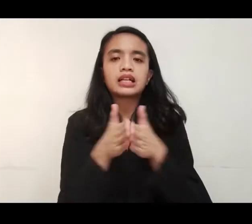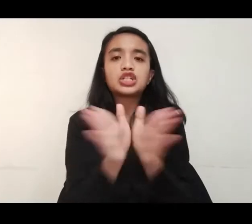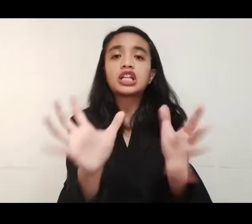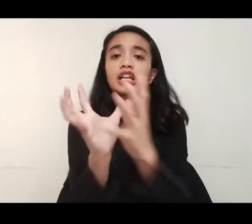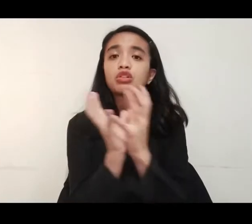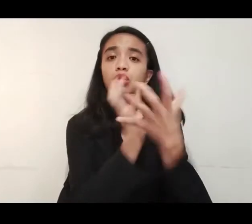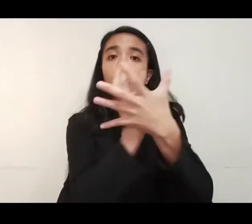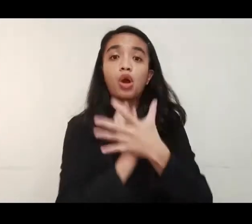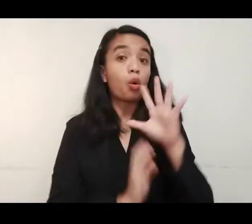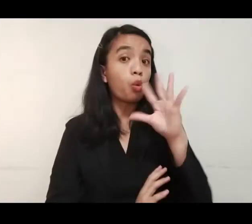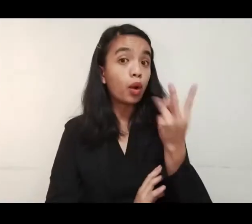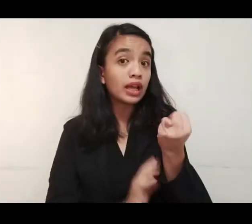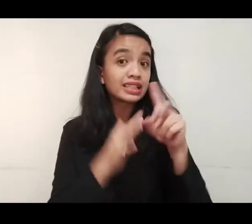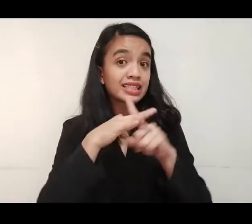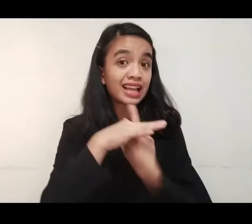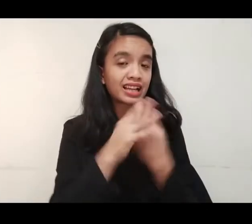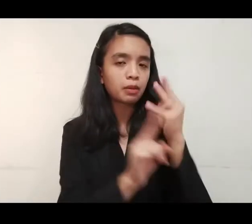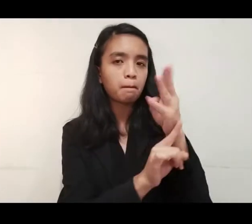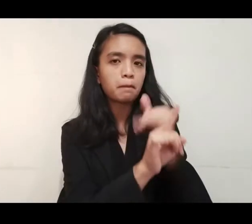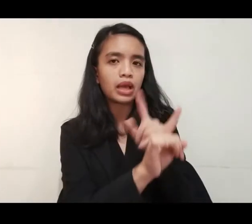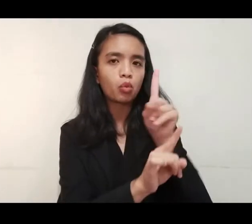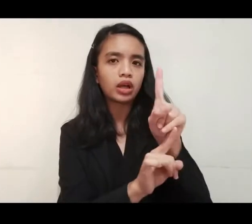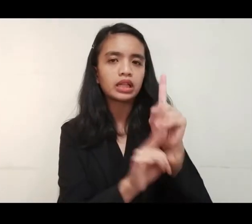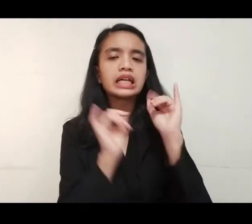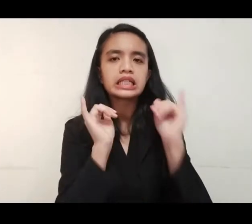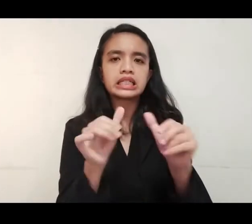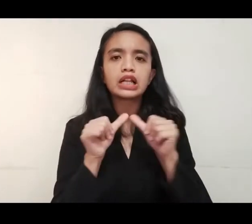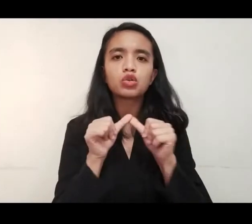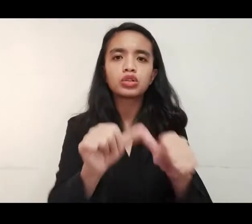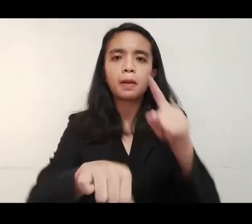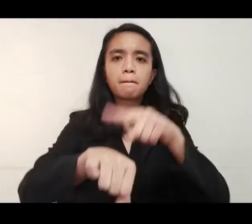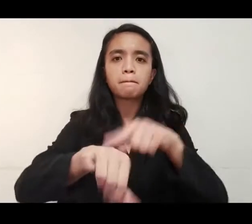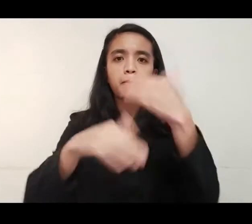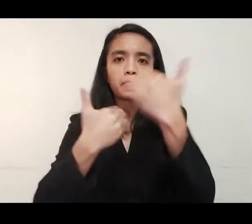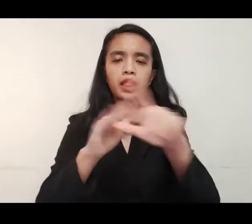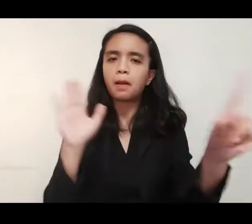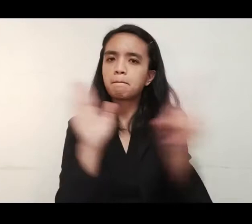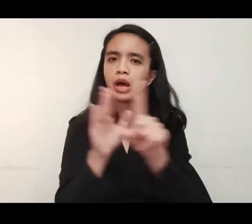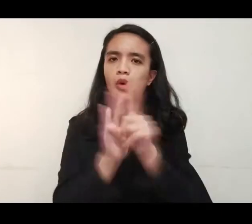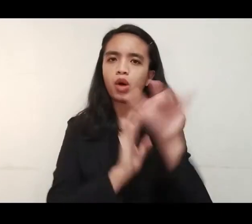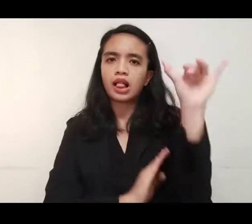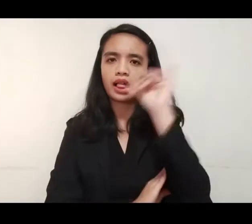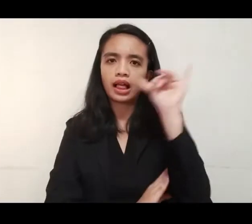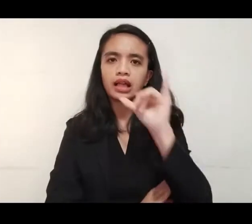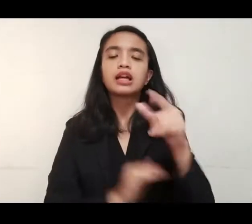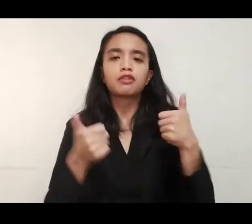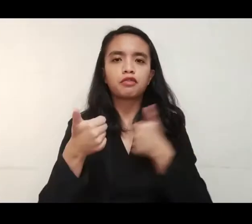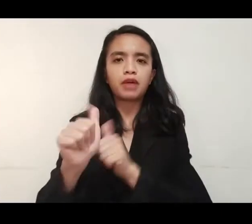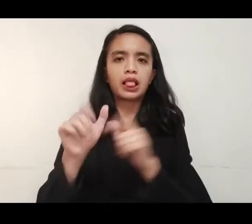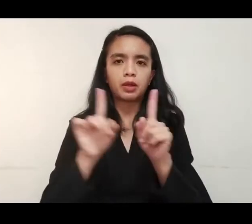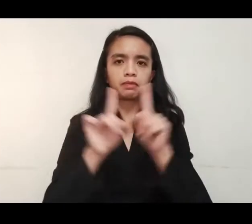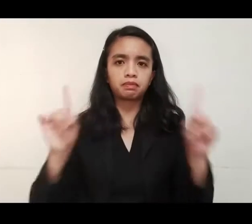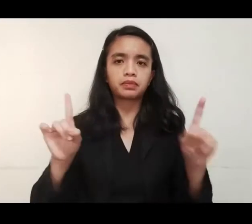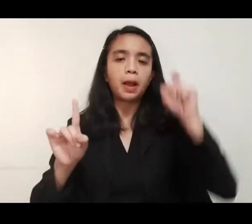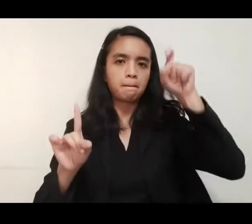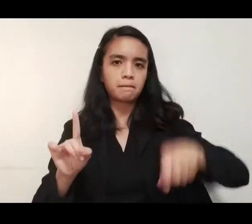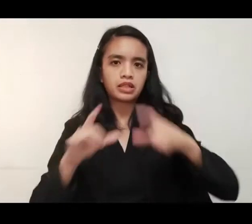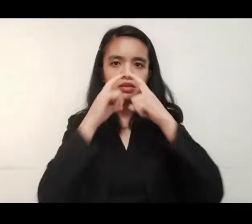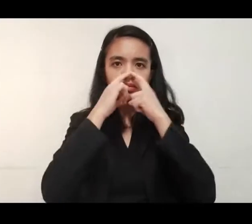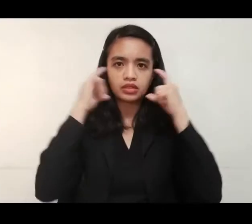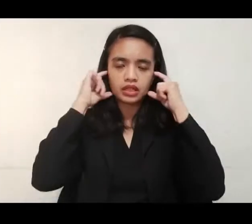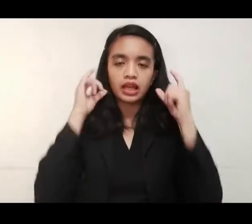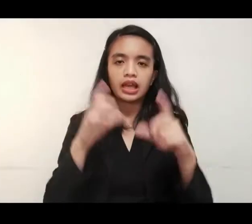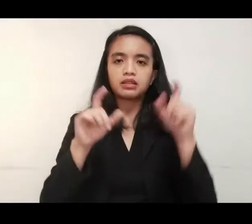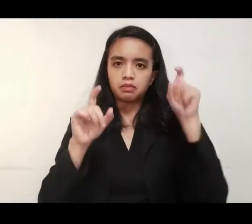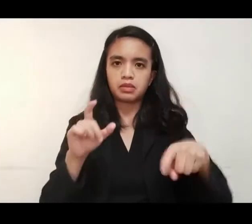probinsya. Sa May 1, ipatutupad pa rin ng curfew hour, liquor ban, physical distancing, pagsusuot ng face